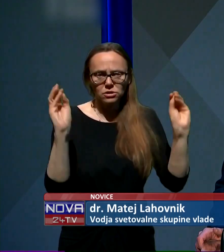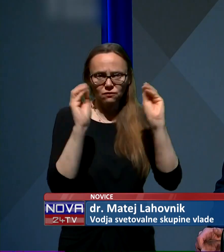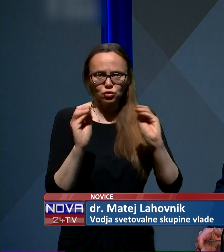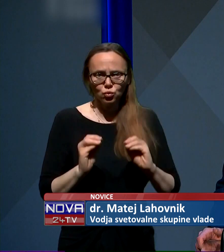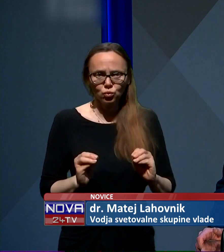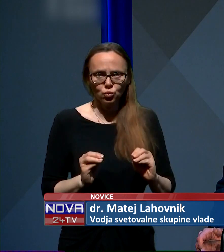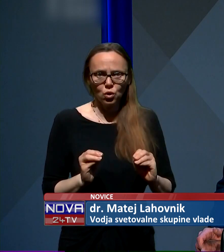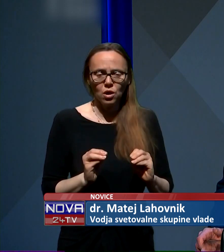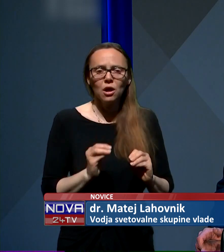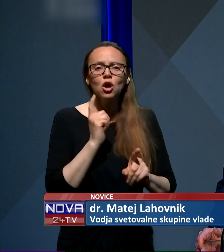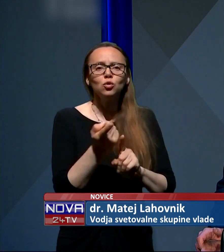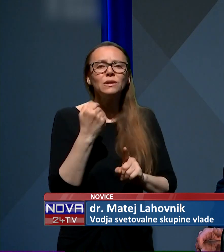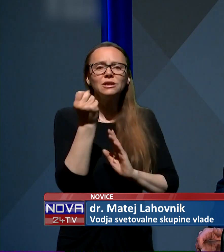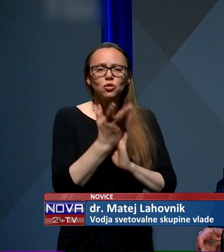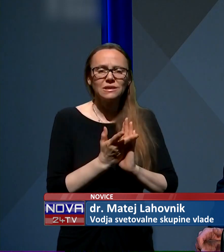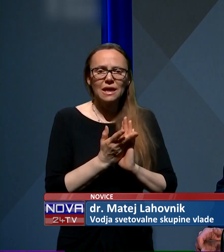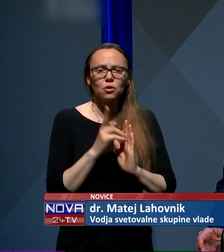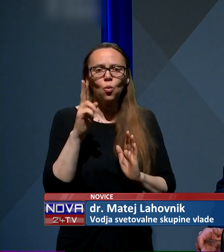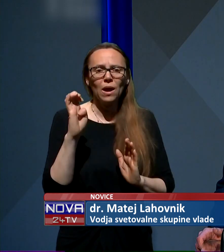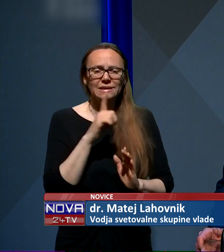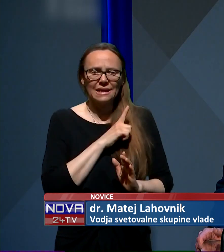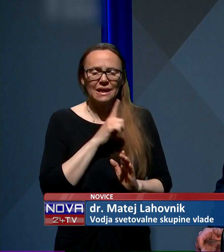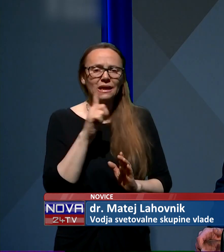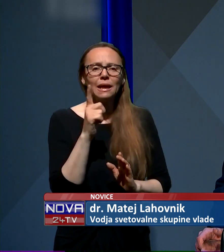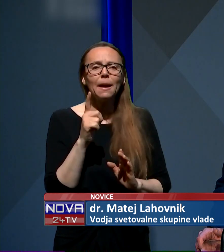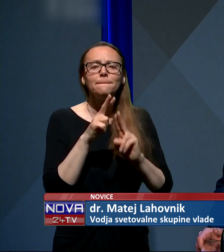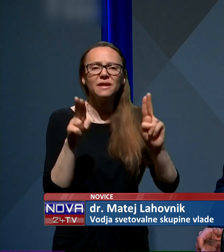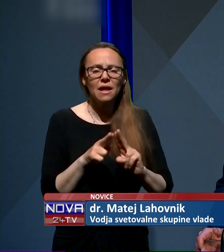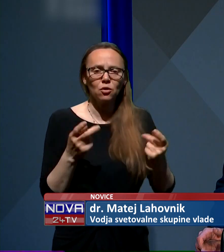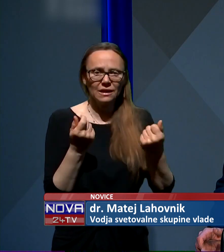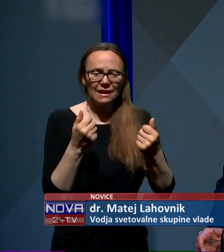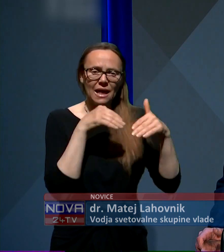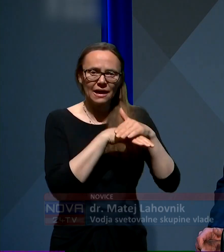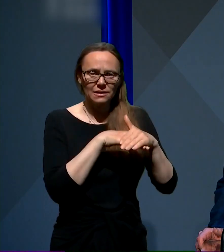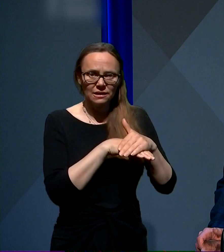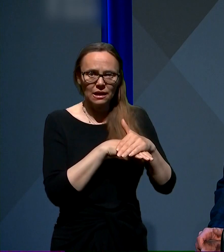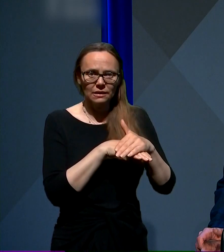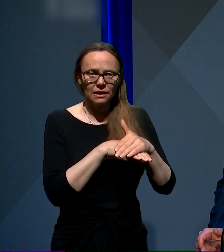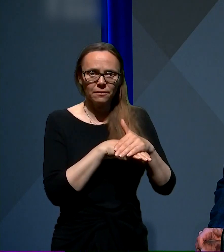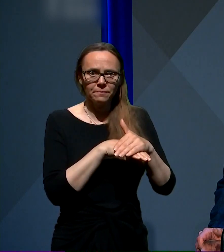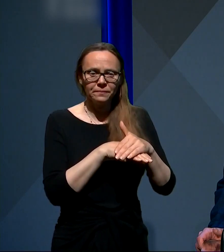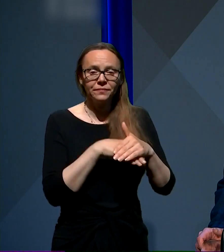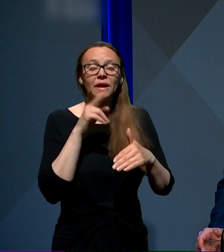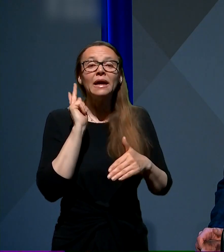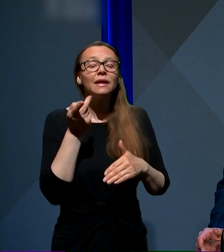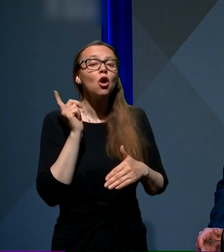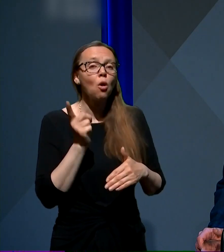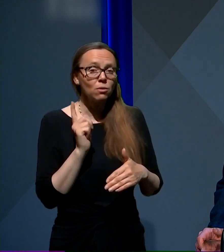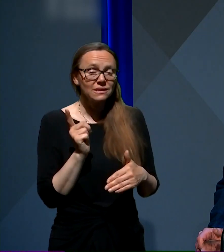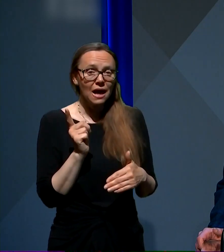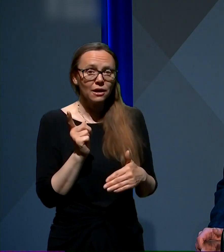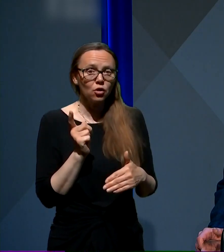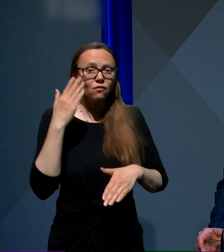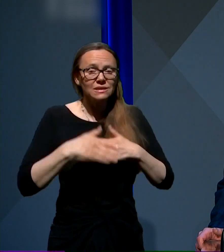Zhajamo tudi iz ocen OECD-a in pa mednarodnega denarnega sklada, ki pač upozarjajo v